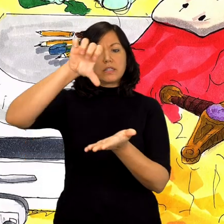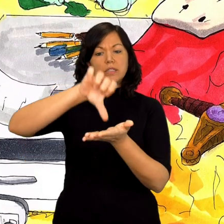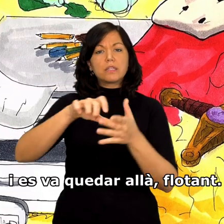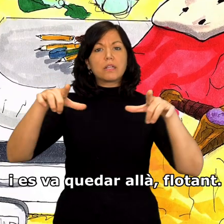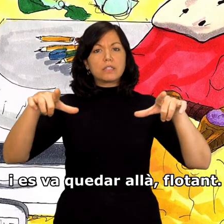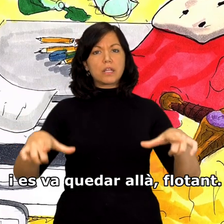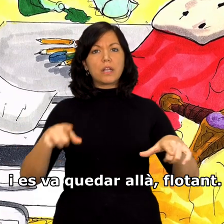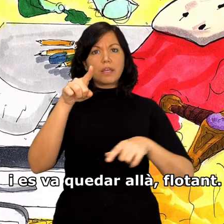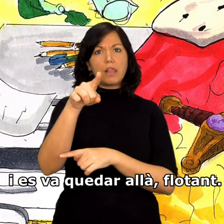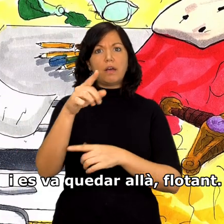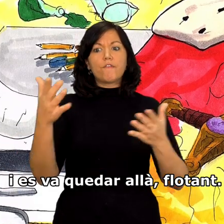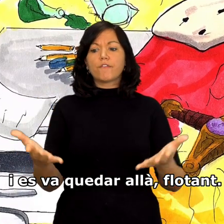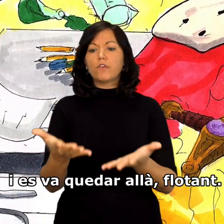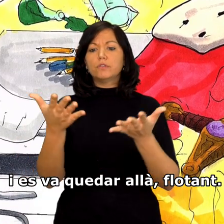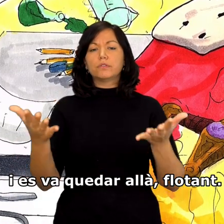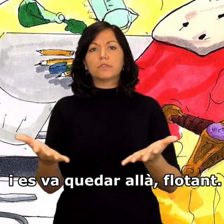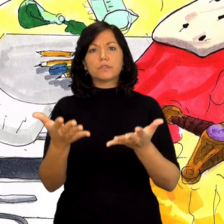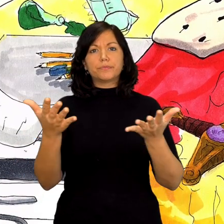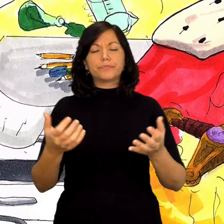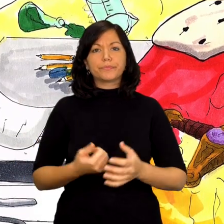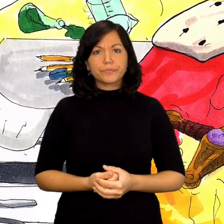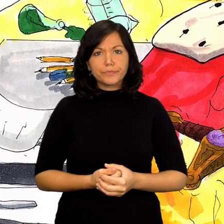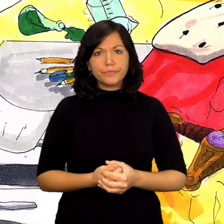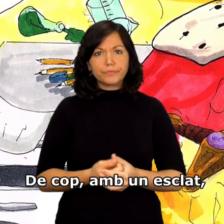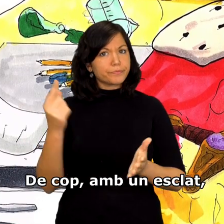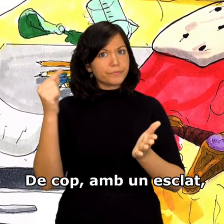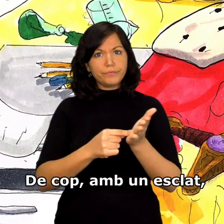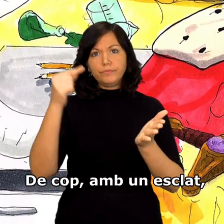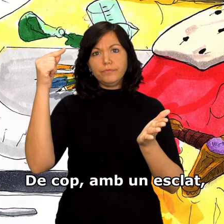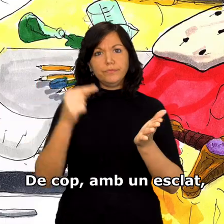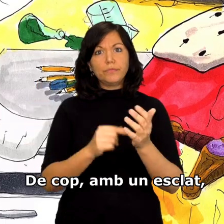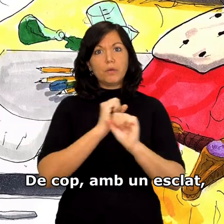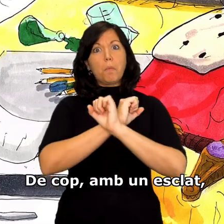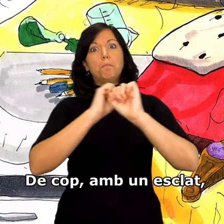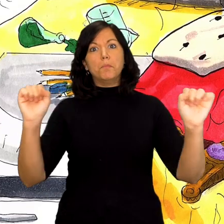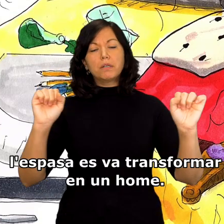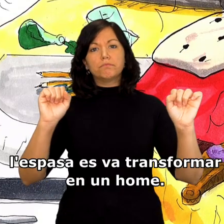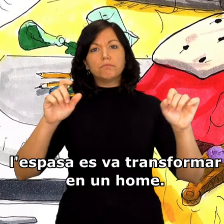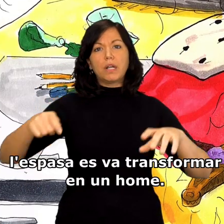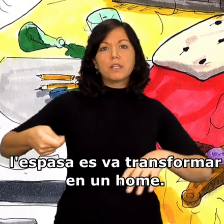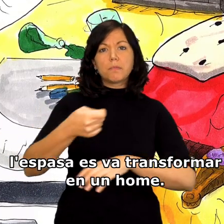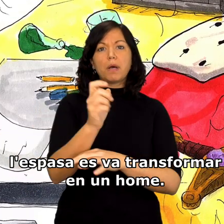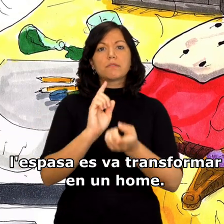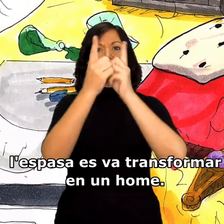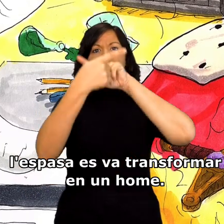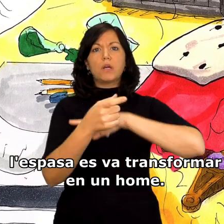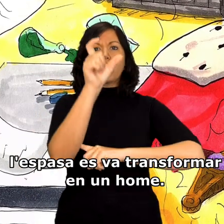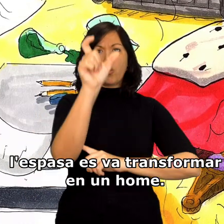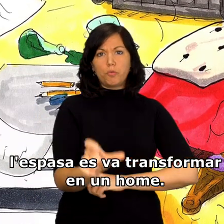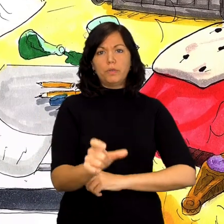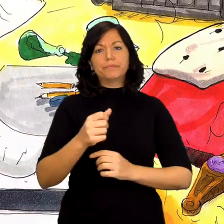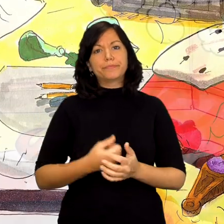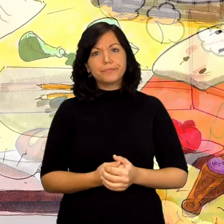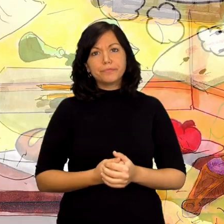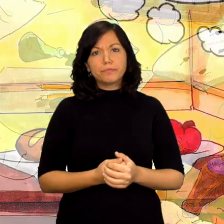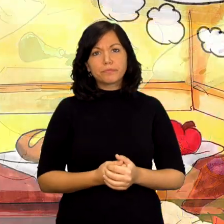sala i es va quedar allà, flotant. De cop, amb un esclat, l'espasa es va transformar en un